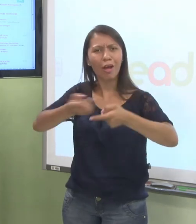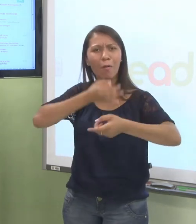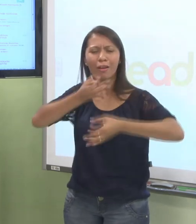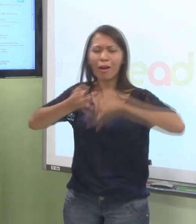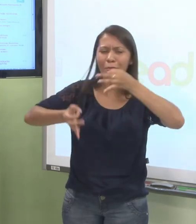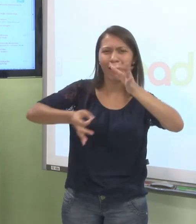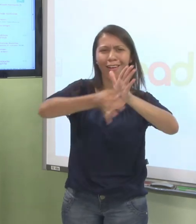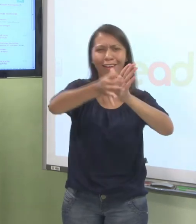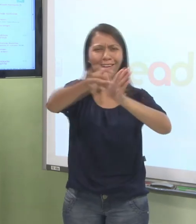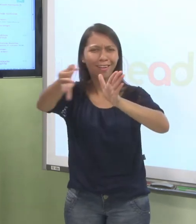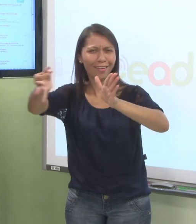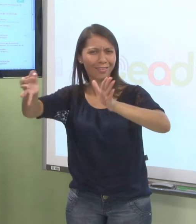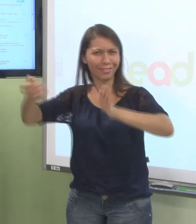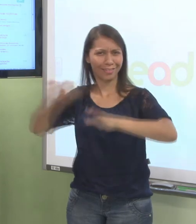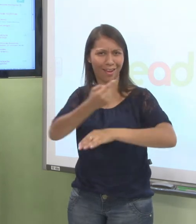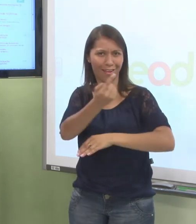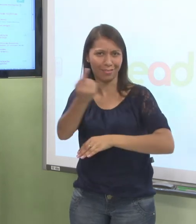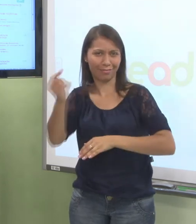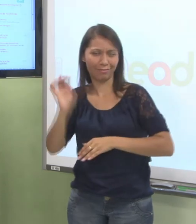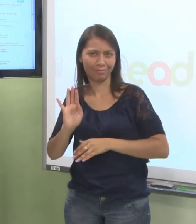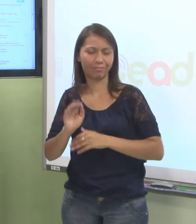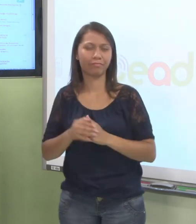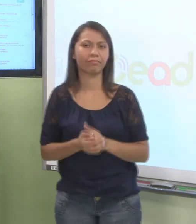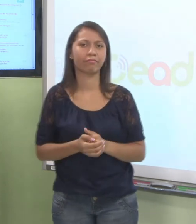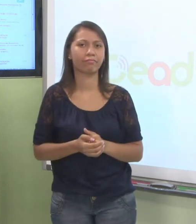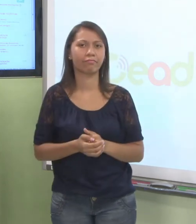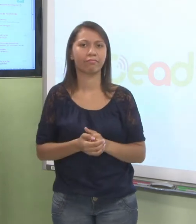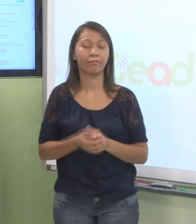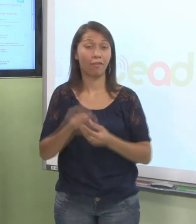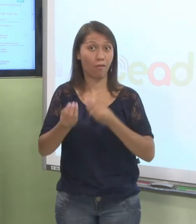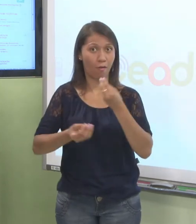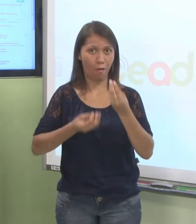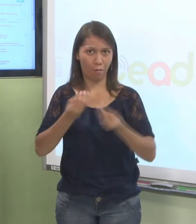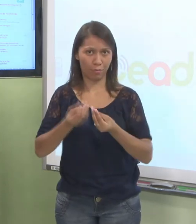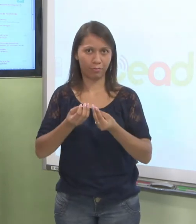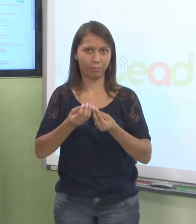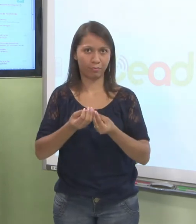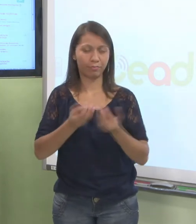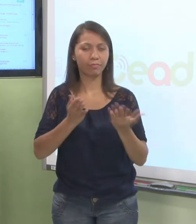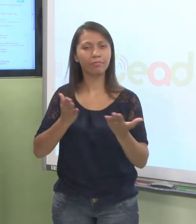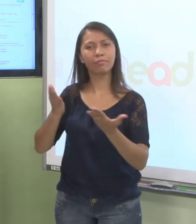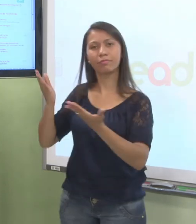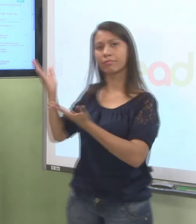alunos depatem em cima desse questionamento. Então, vamos acessar essa ferramenta? É só clicar em cima de Fórum de Discussão.